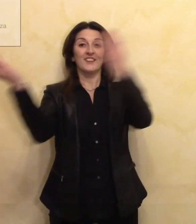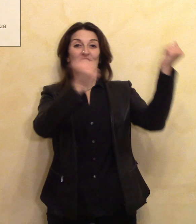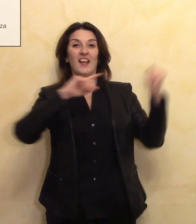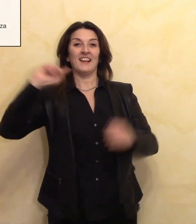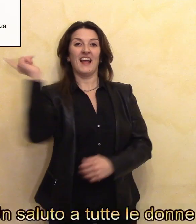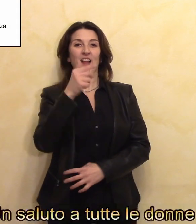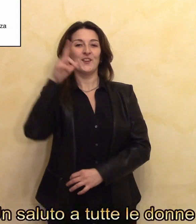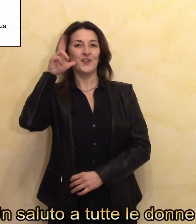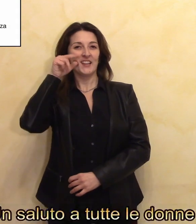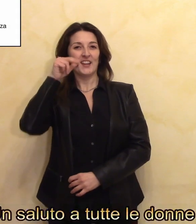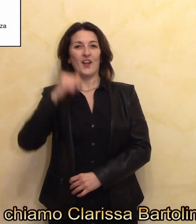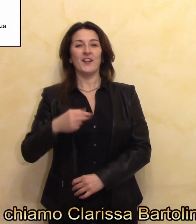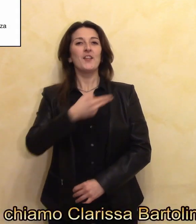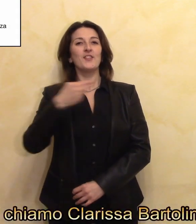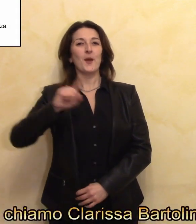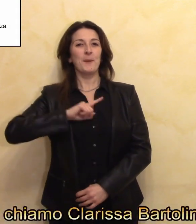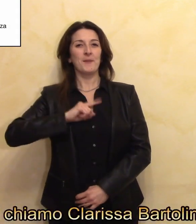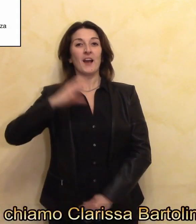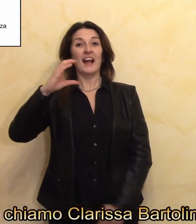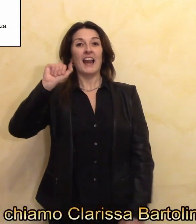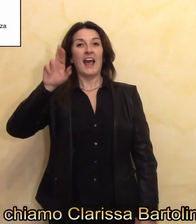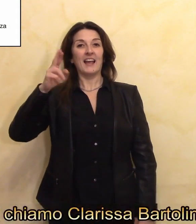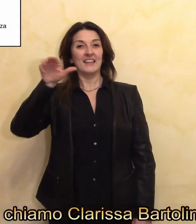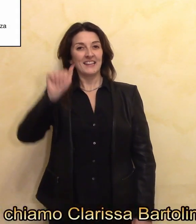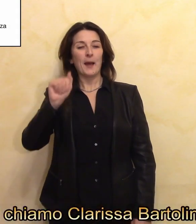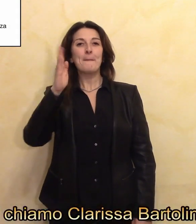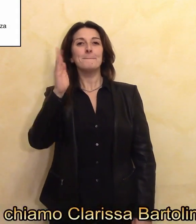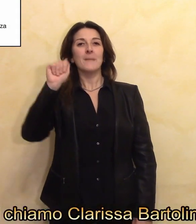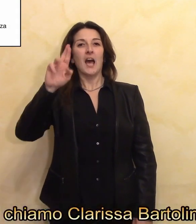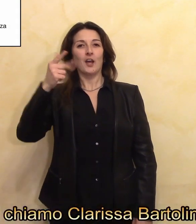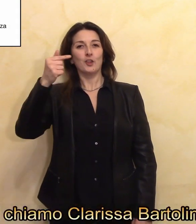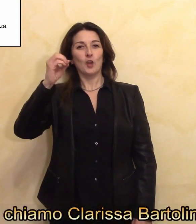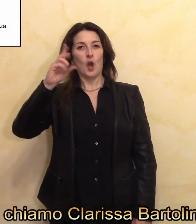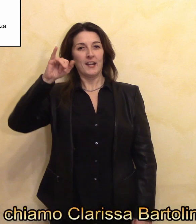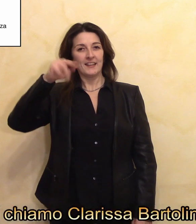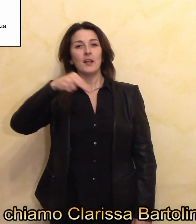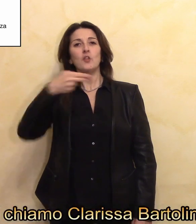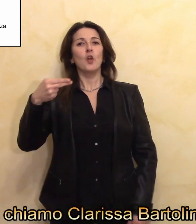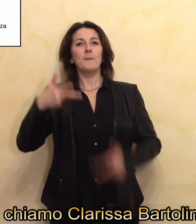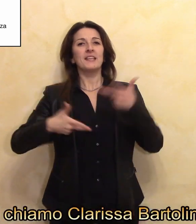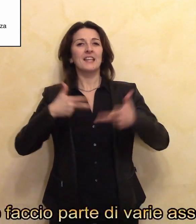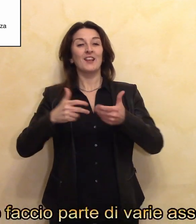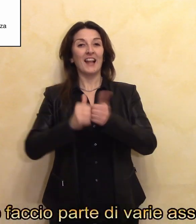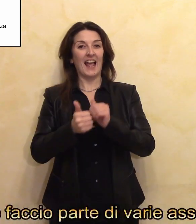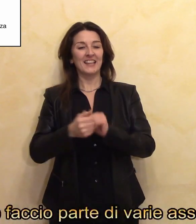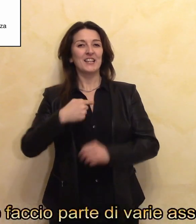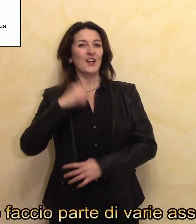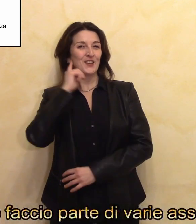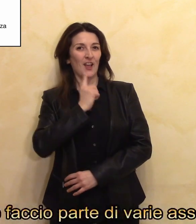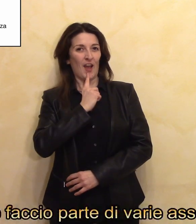Un saluto a tutte le donne, mi chiamo Clarissa Bartolini. Sono sorda e faccio parte